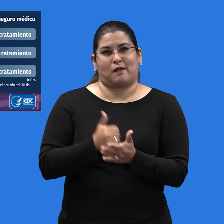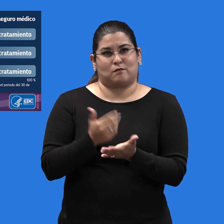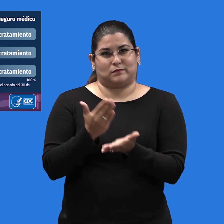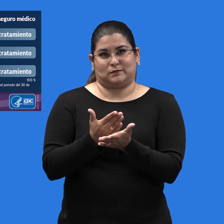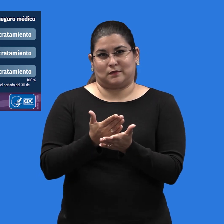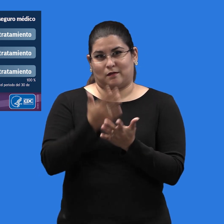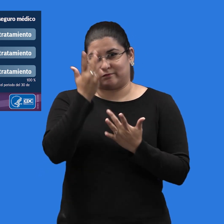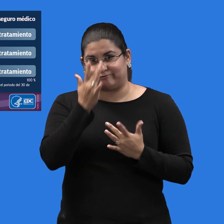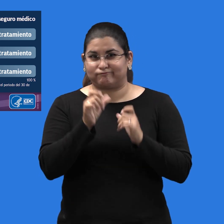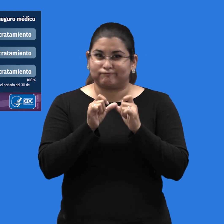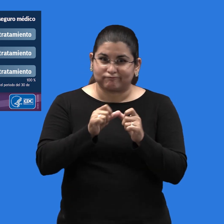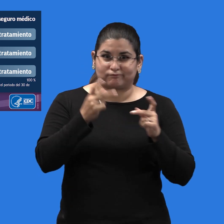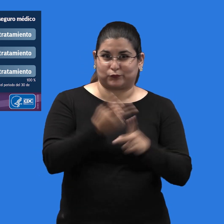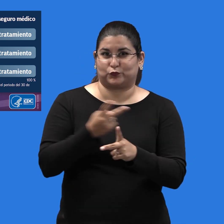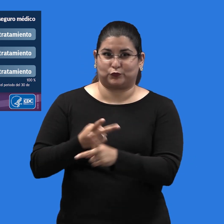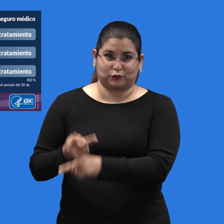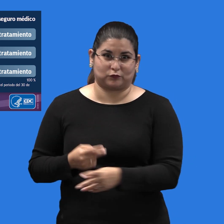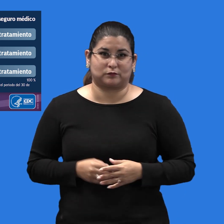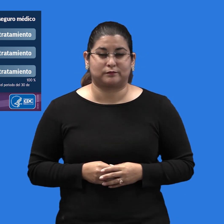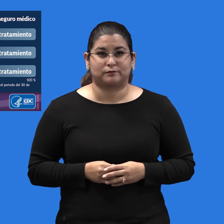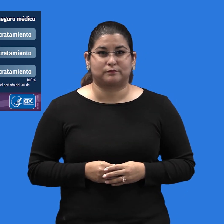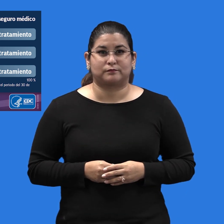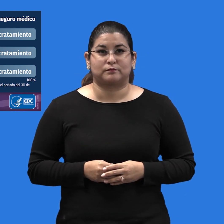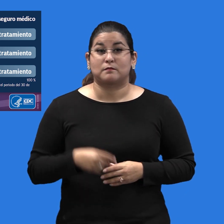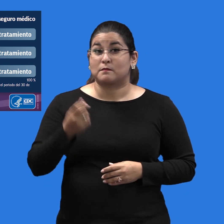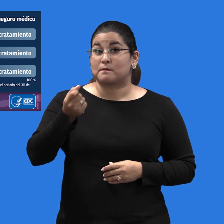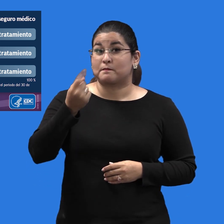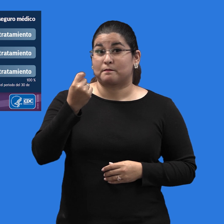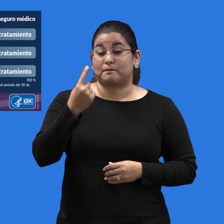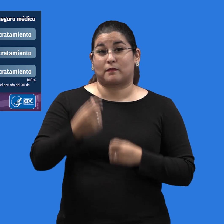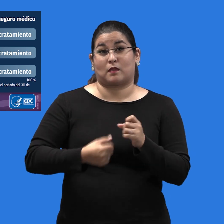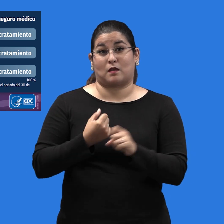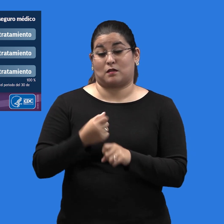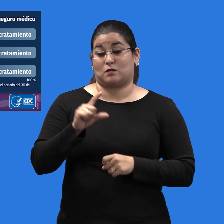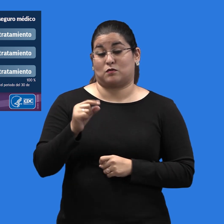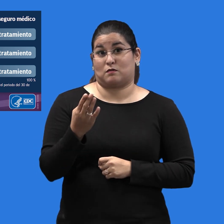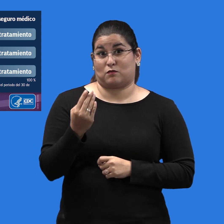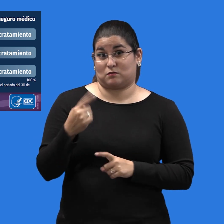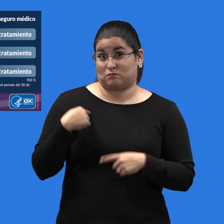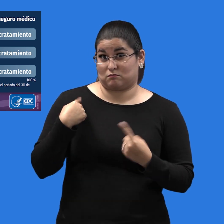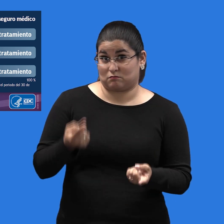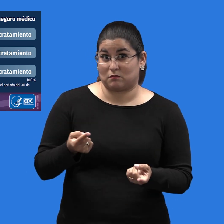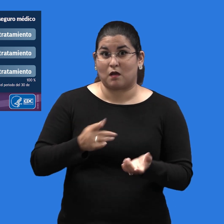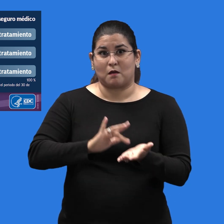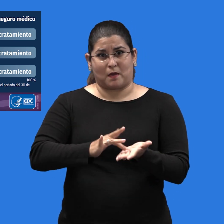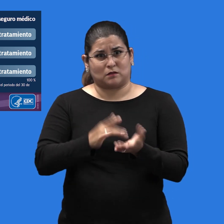después del diagnóstico. Muchas barreras para el tratamiento se mantienen, como las que impiden obtener el